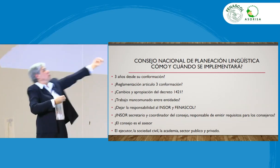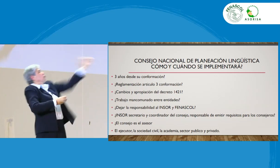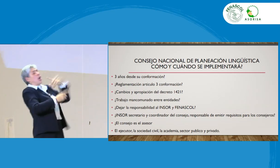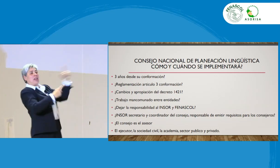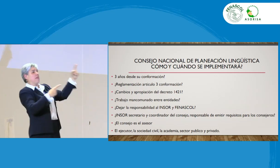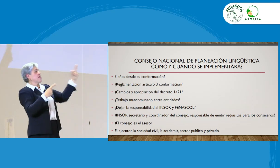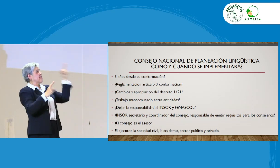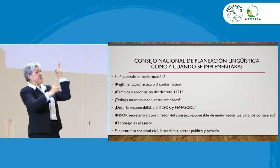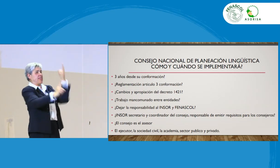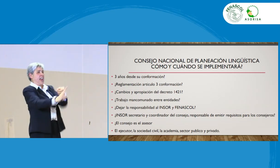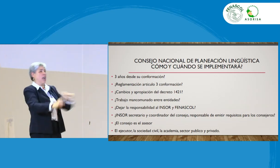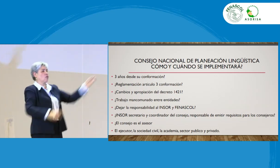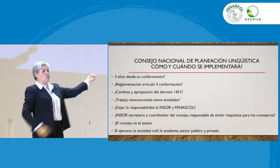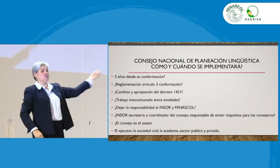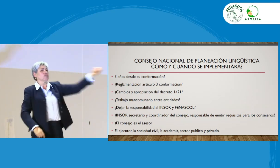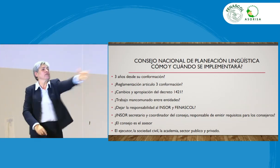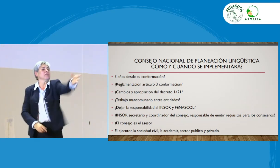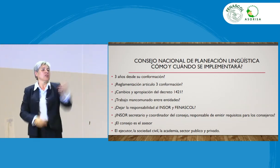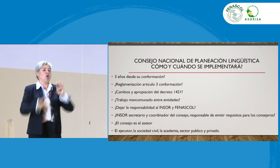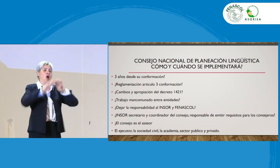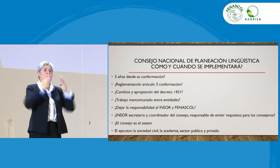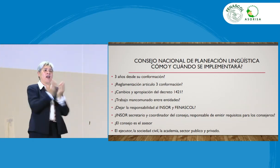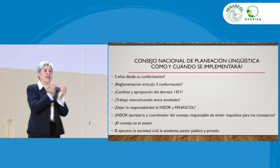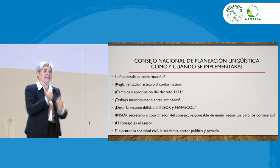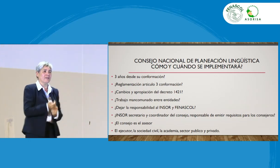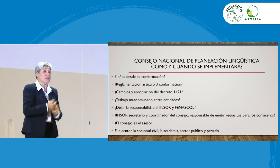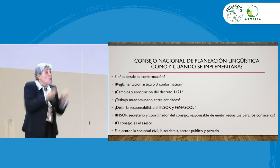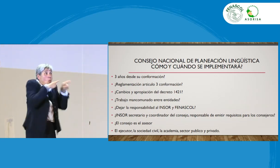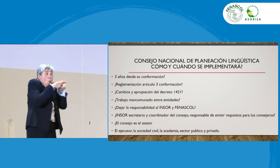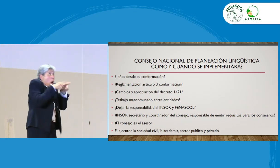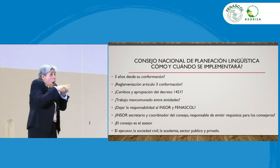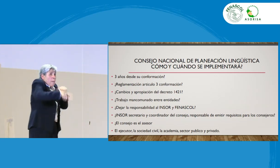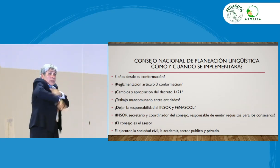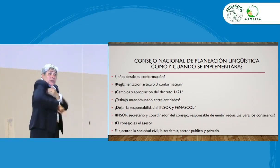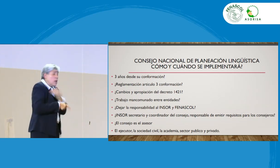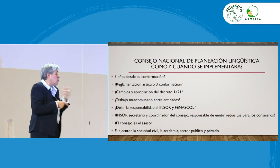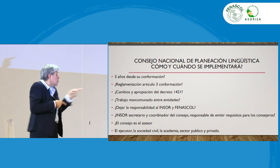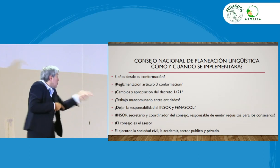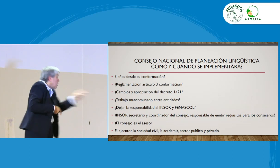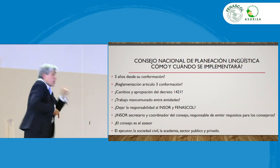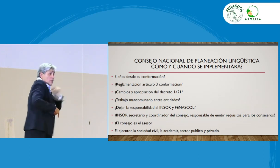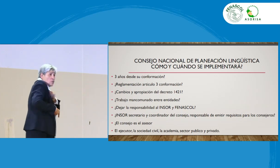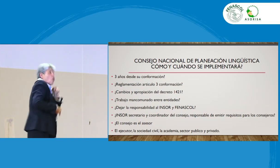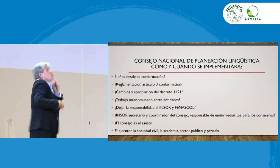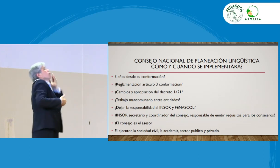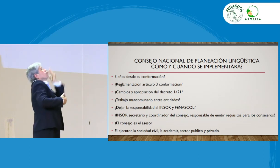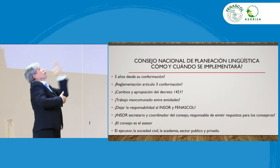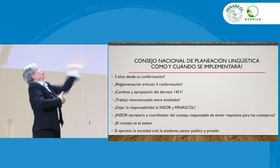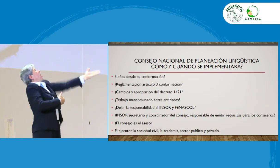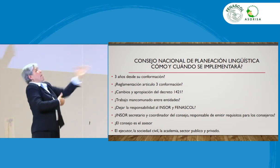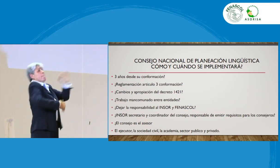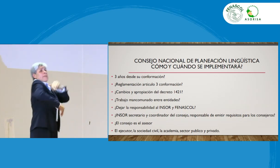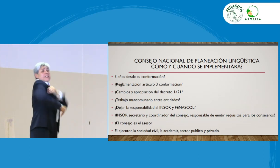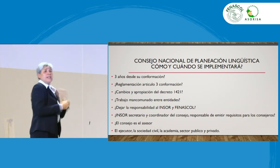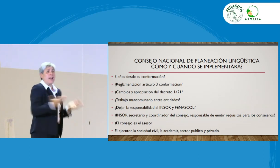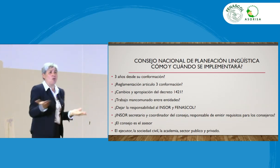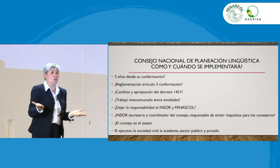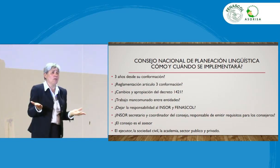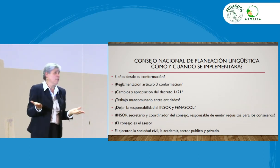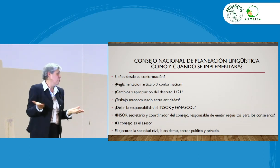parte del Ministerio de Educación para los colegios, pásalo, esto es lo que pasa en el Ministerio de Educación, pasa lo mismo con el INSOR, no sé, estoy en